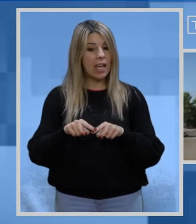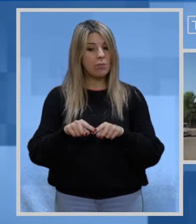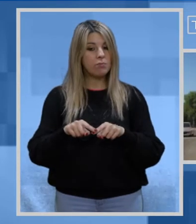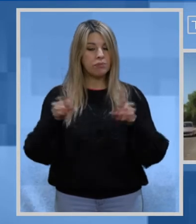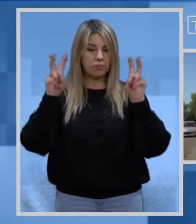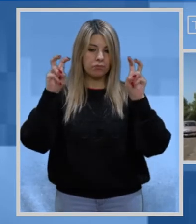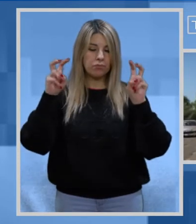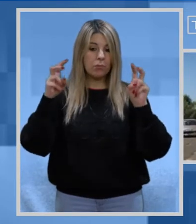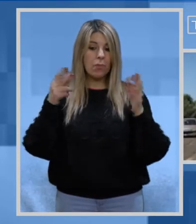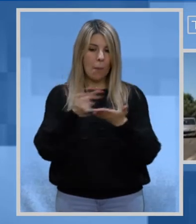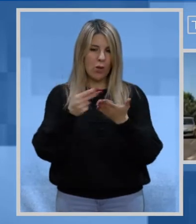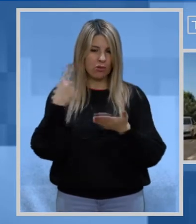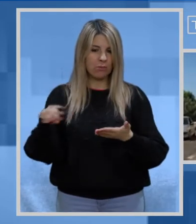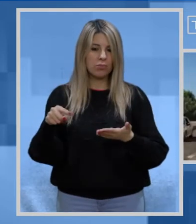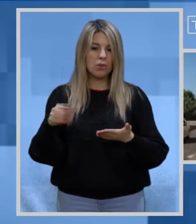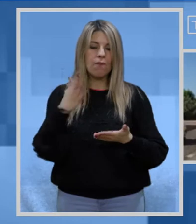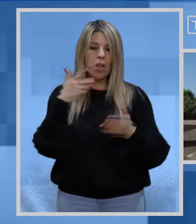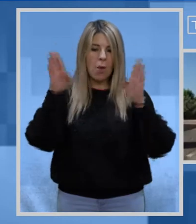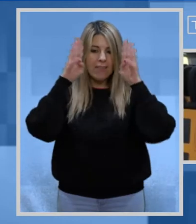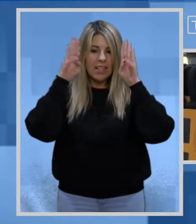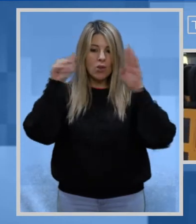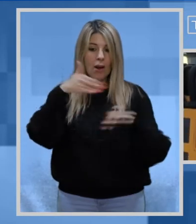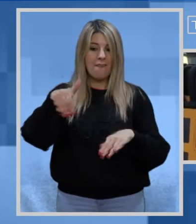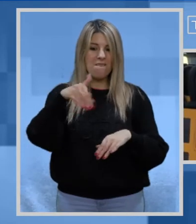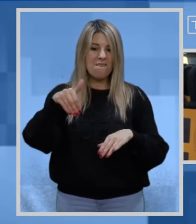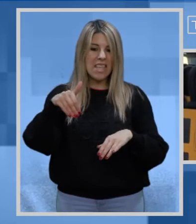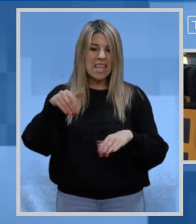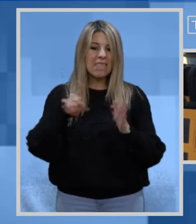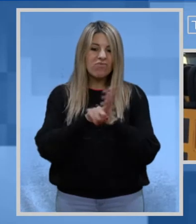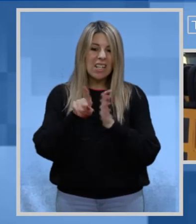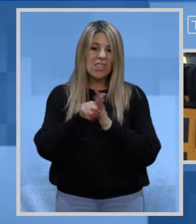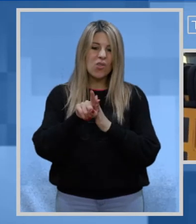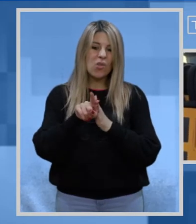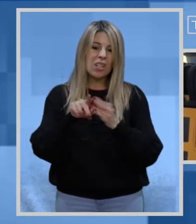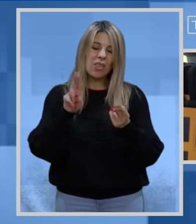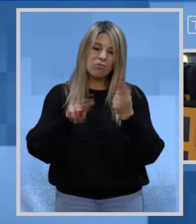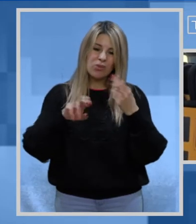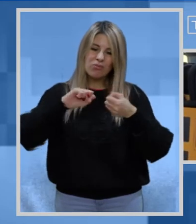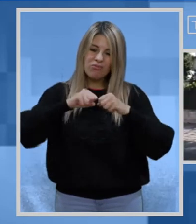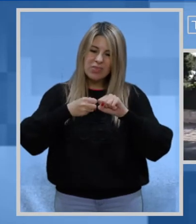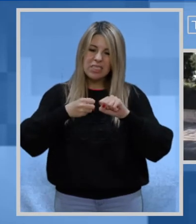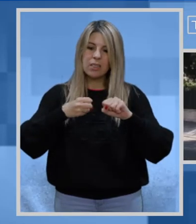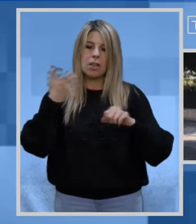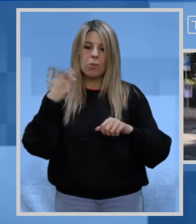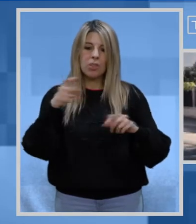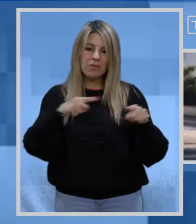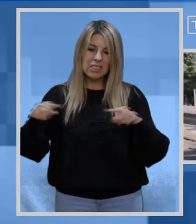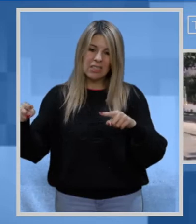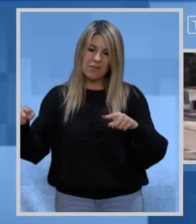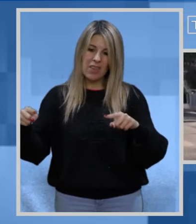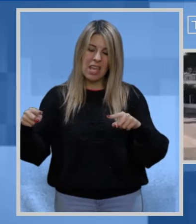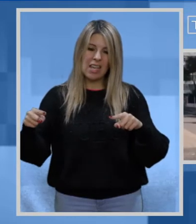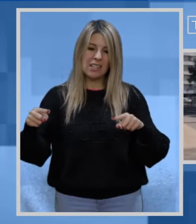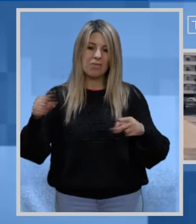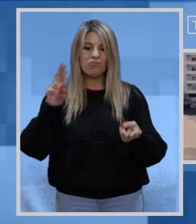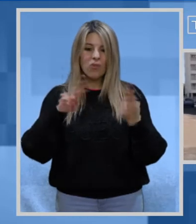Con questo progetto focalizziamo l'attenzione sulle vie che risultano piuttosto fattiscenti a causa